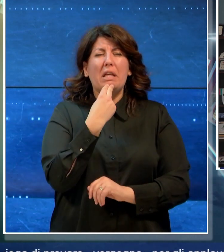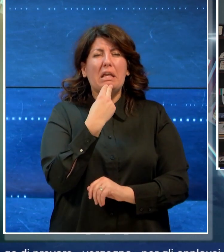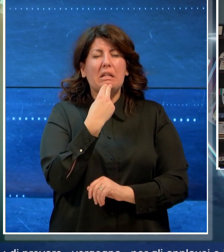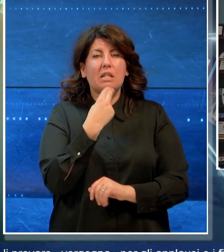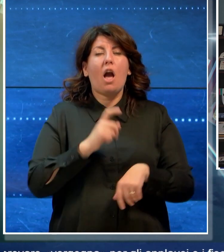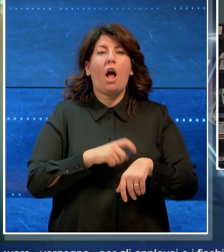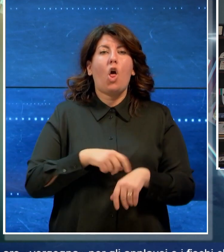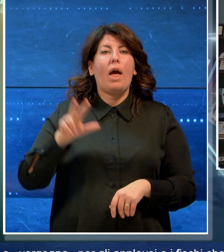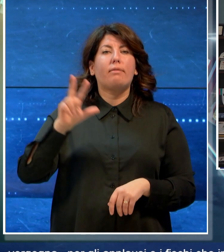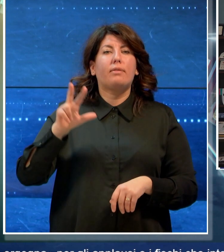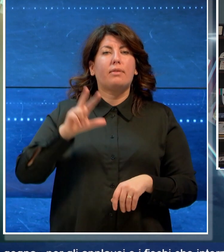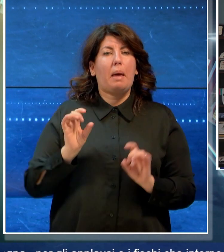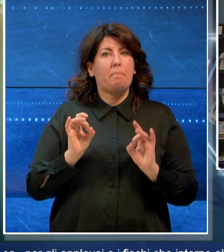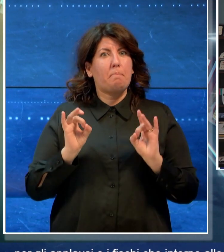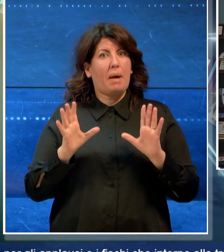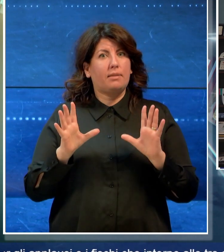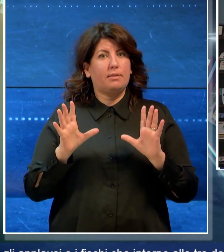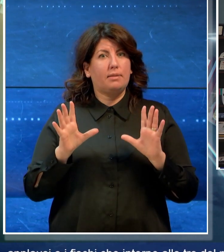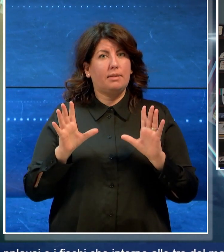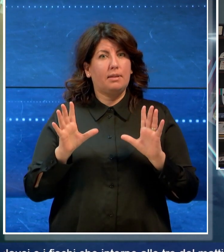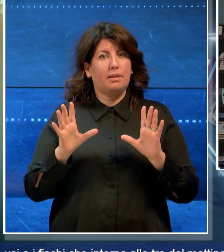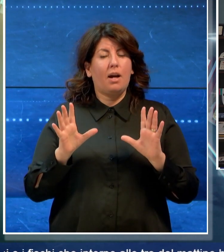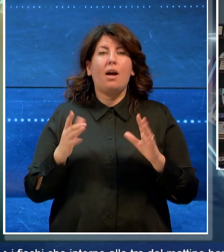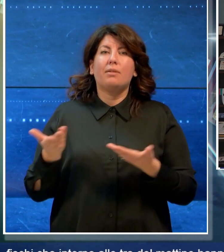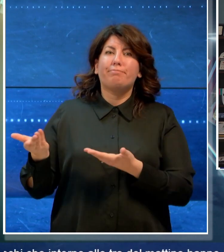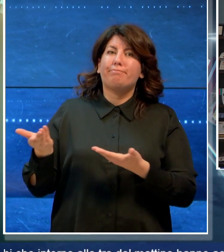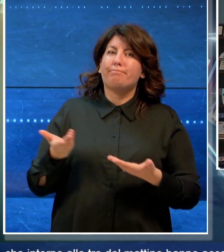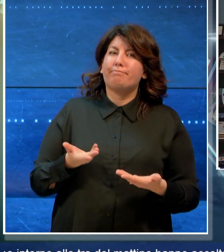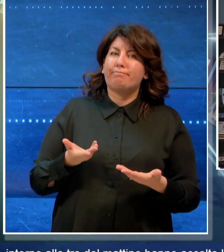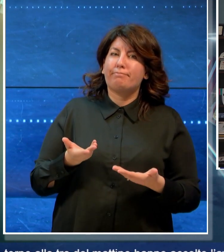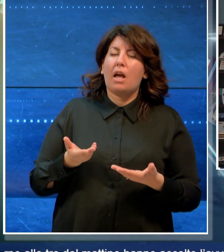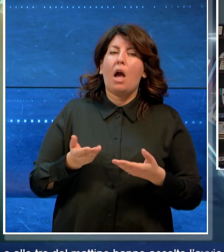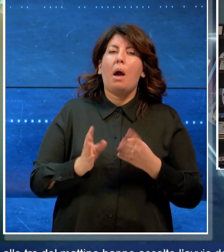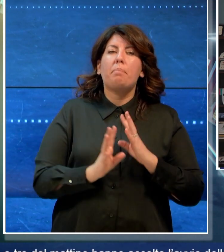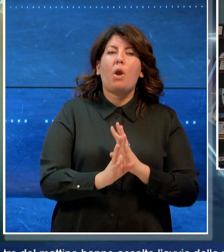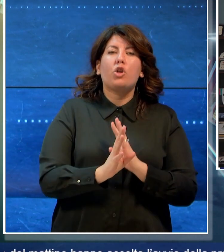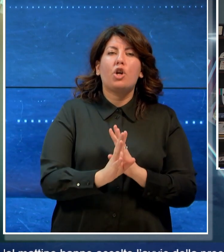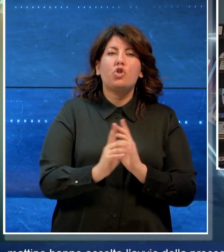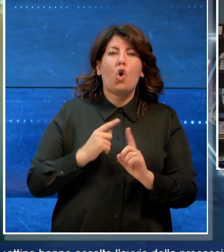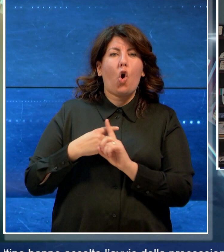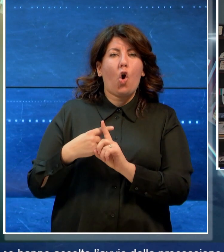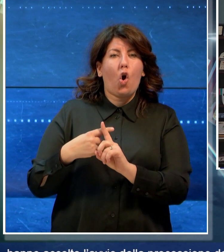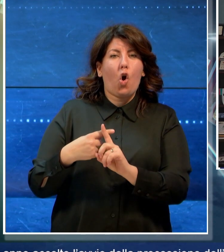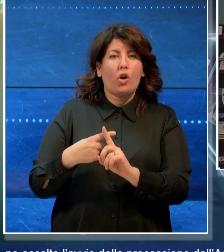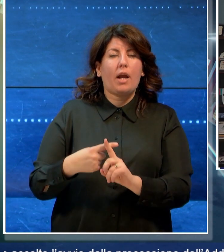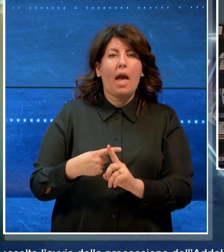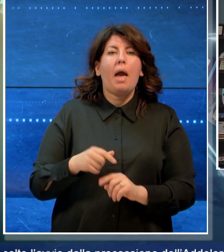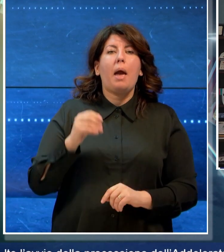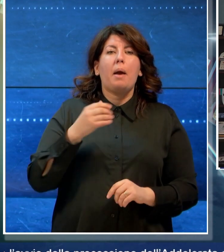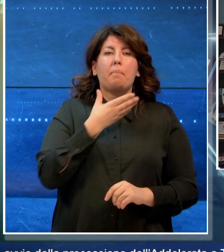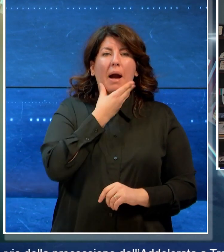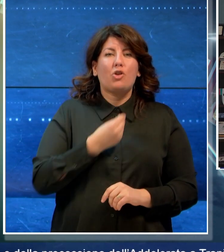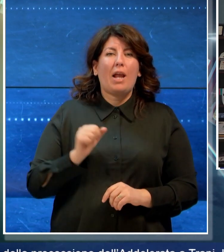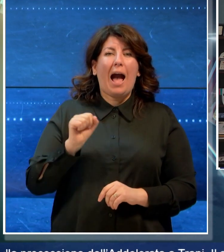hanno accolto l'avvio della processione della dolorata a Trani. Il sindaco